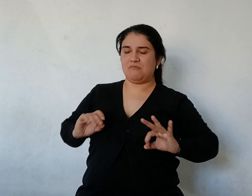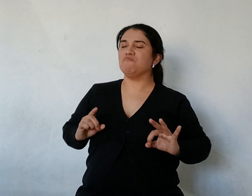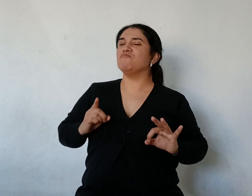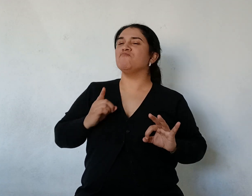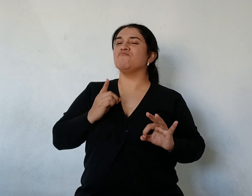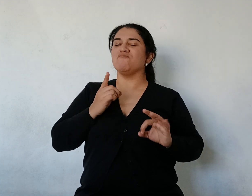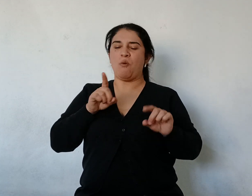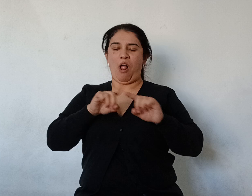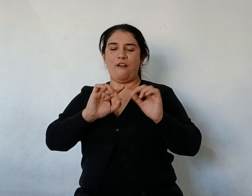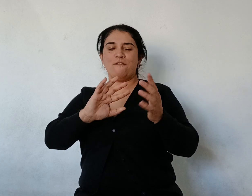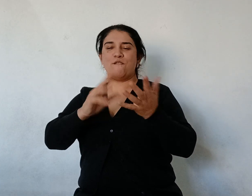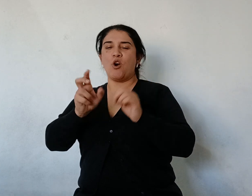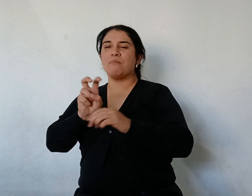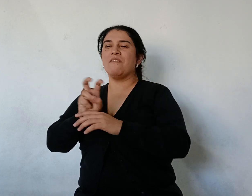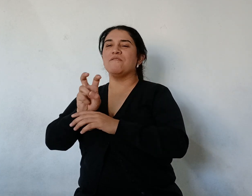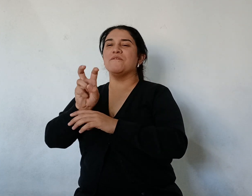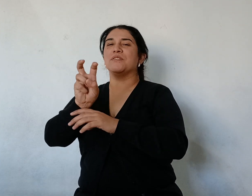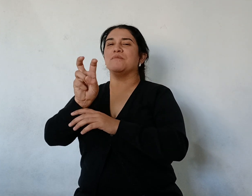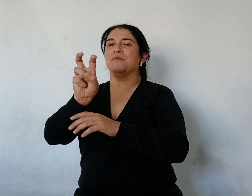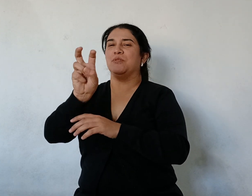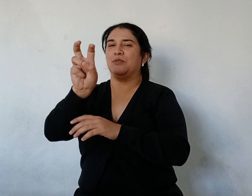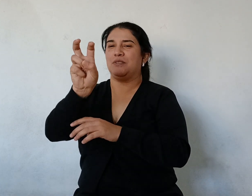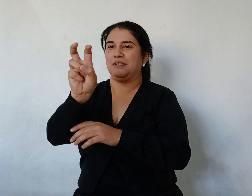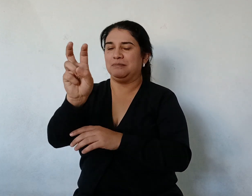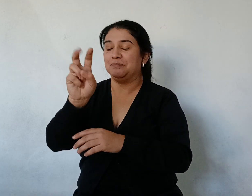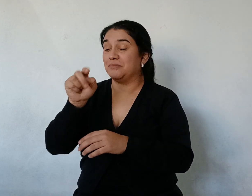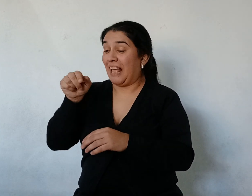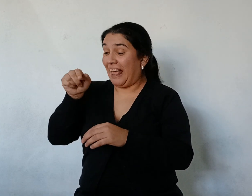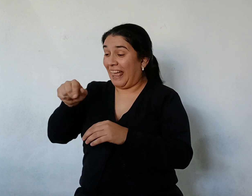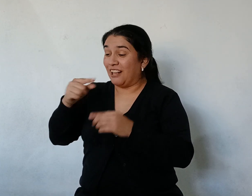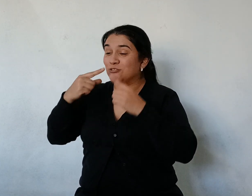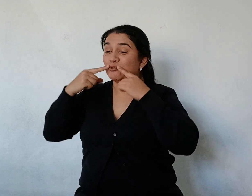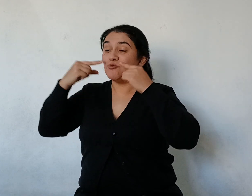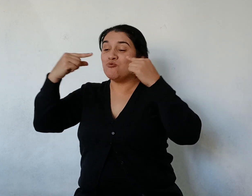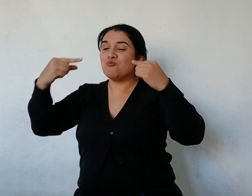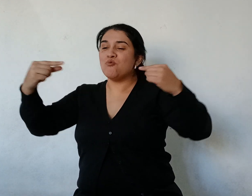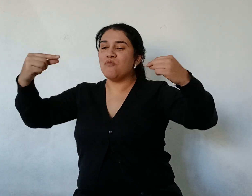repasando Ante los yacarés Que lo admiraban Con la boca abierta